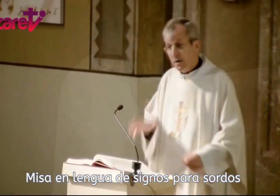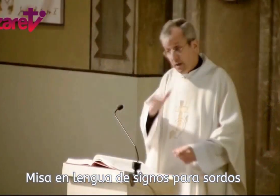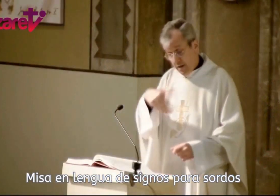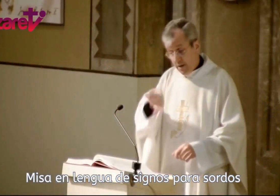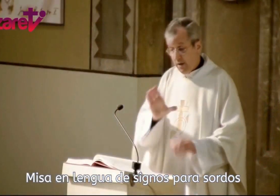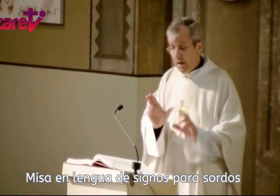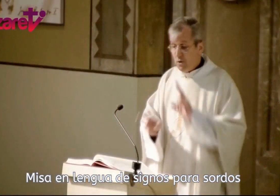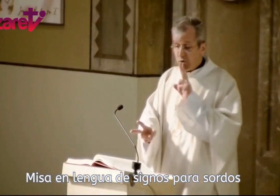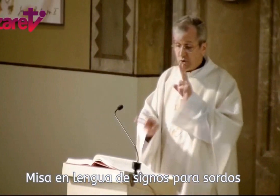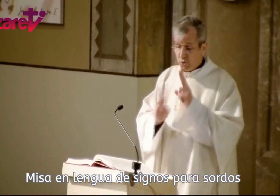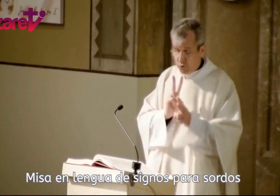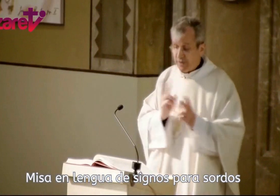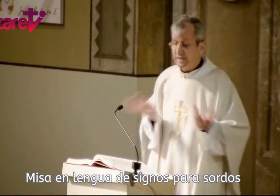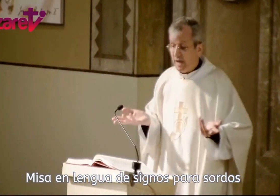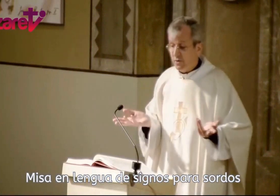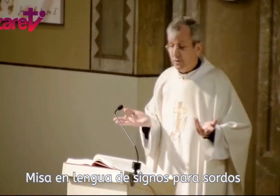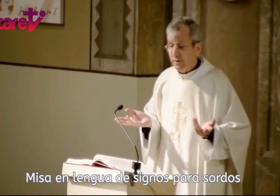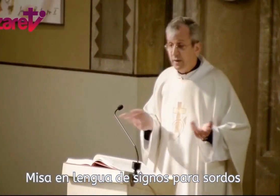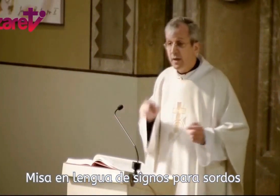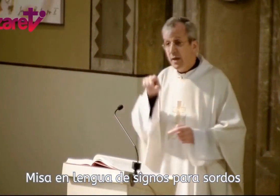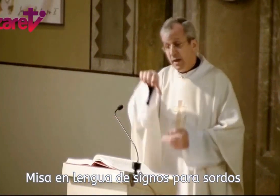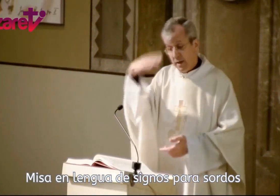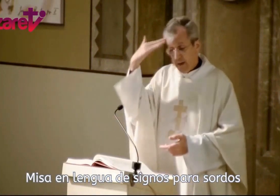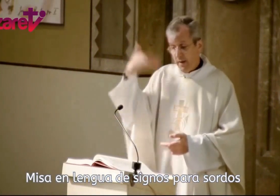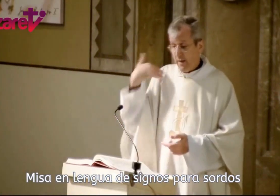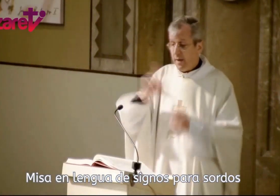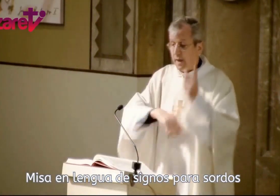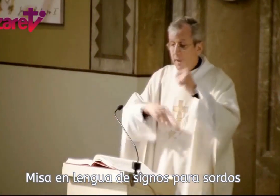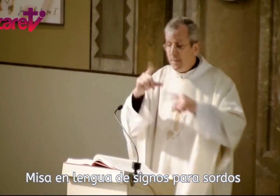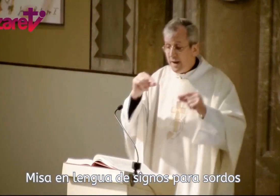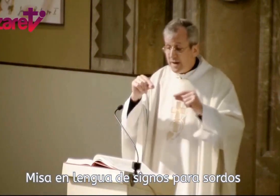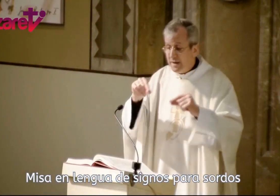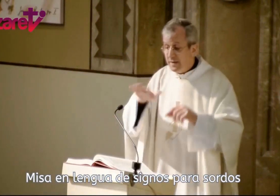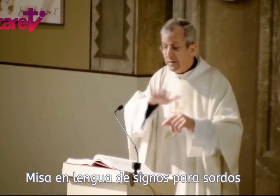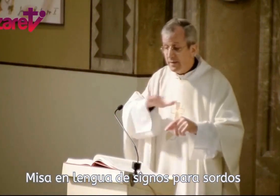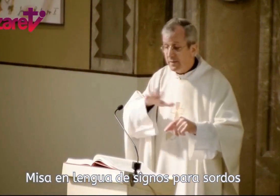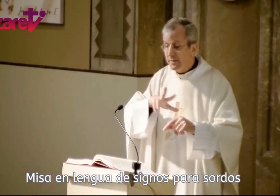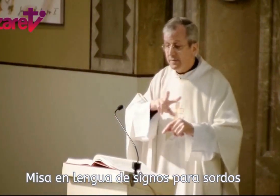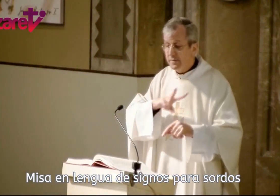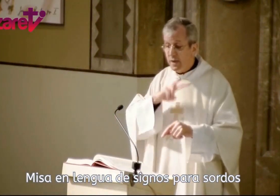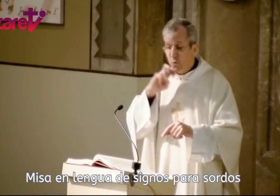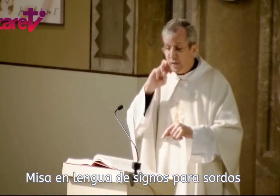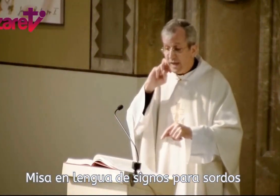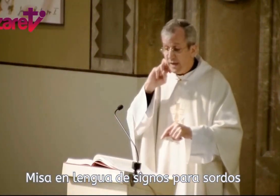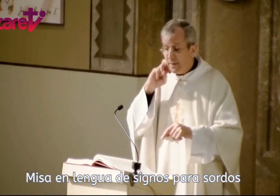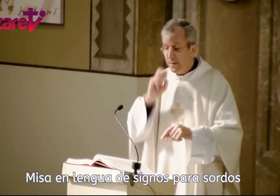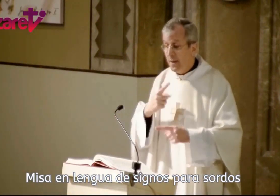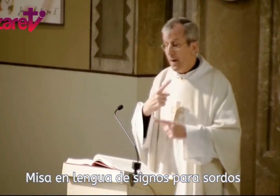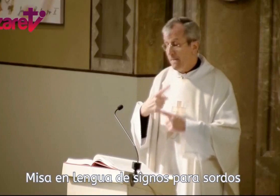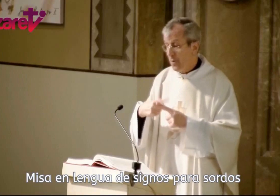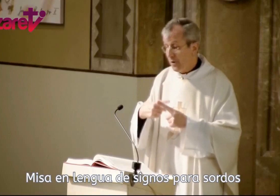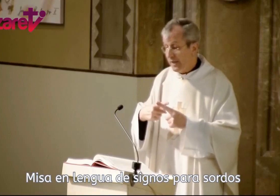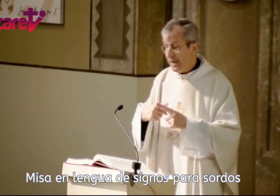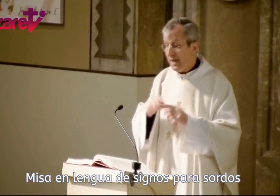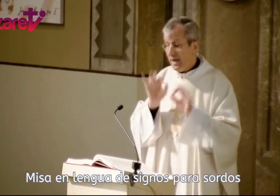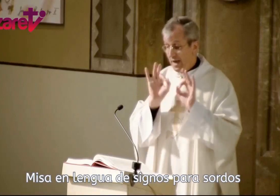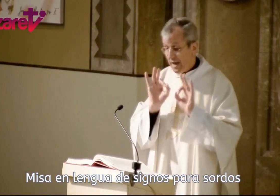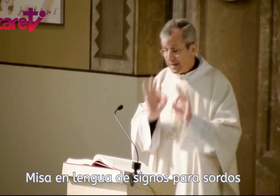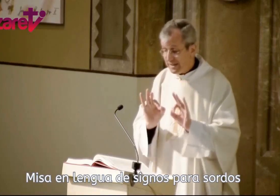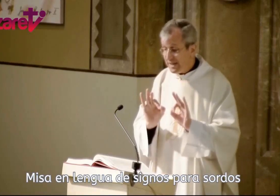Ellos contestaron En Belén, de Judea. Porque así